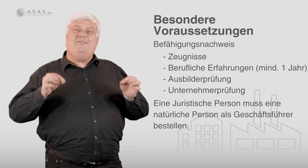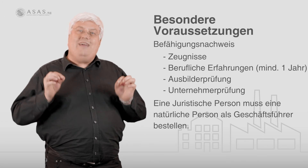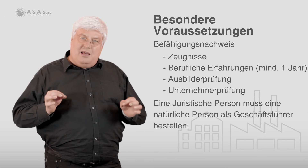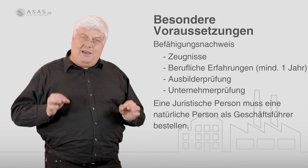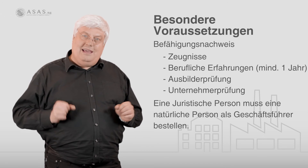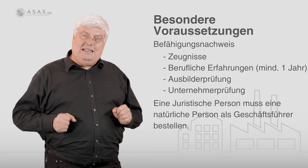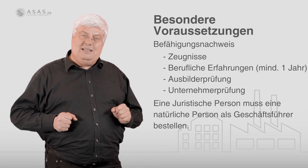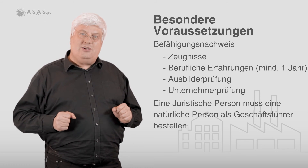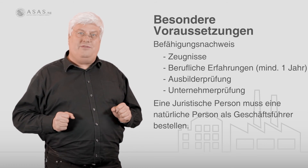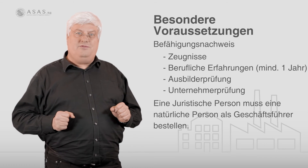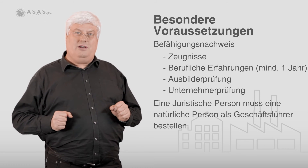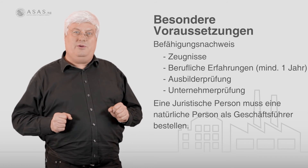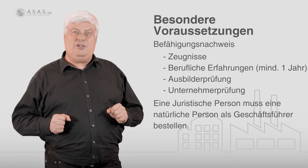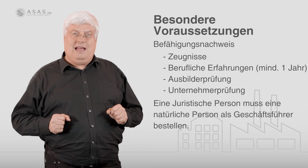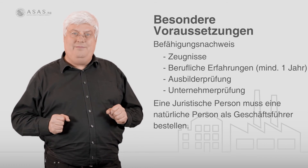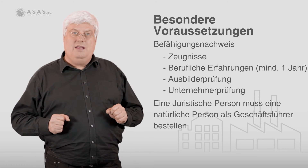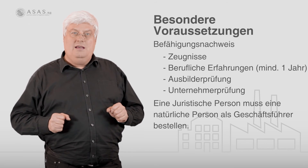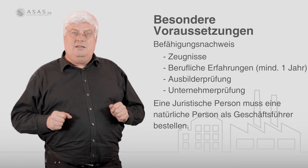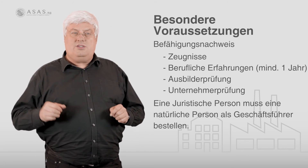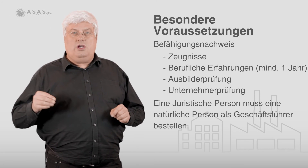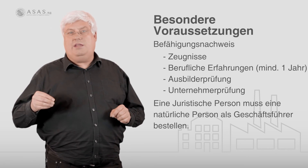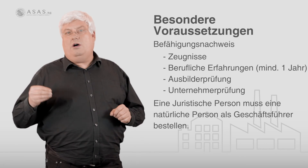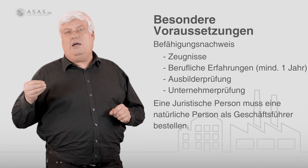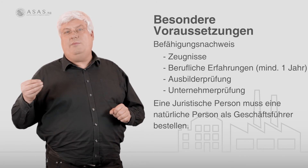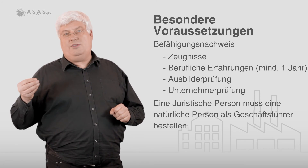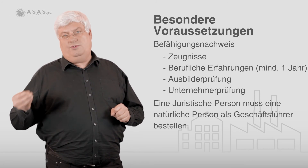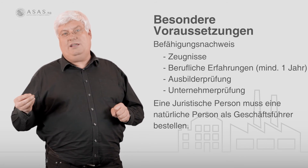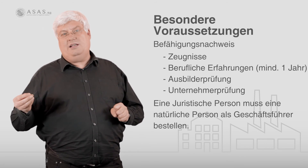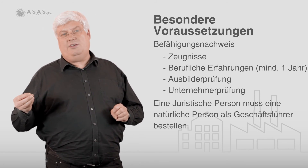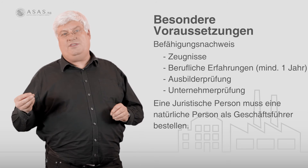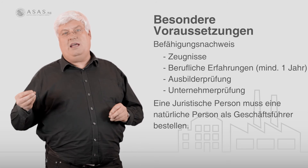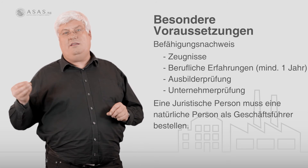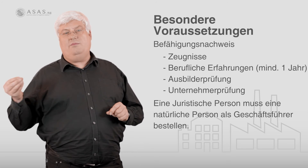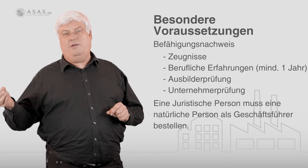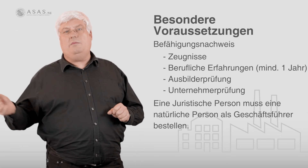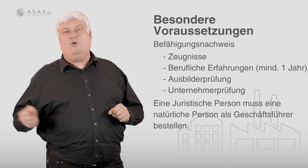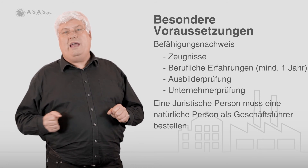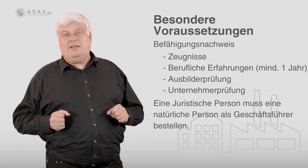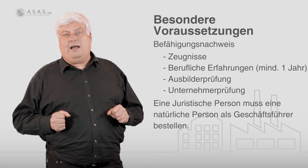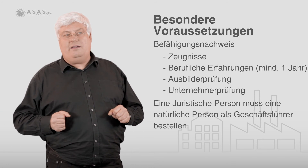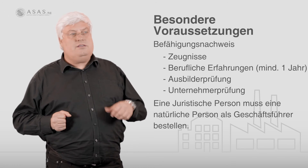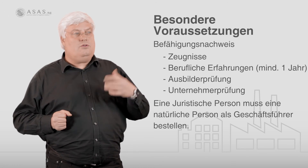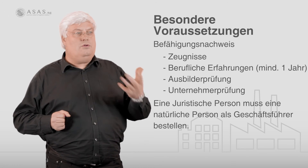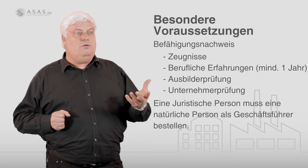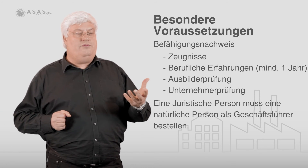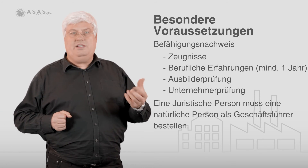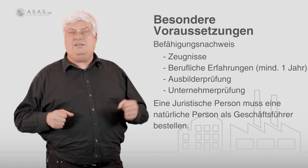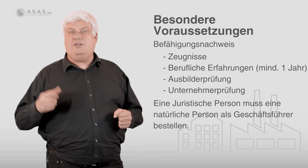gewerberechtlichen Geschäftsführer bestellen. Das kann auch eine Personengesellschaft sein, die im Firmenbuch eingetragen ist, offene Gesellschaft,